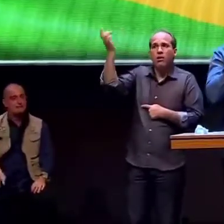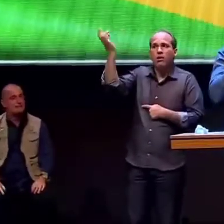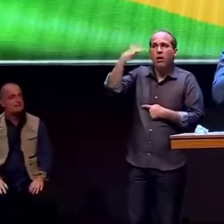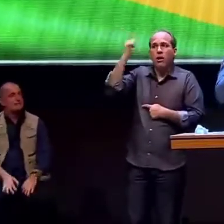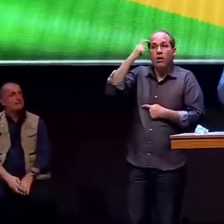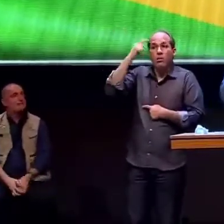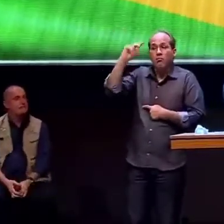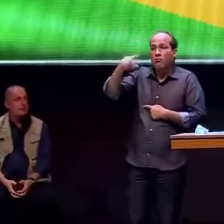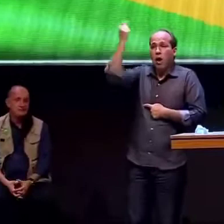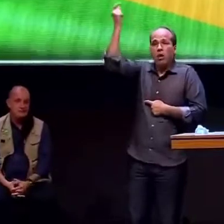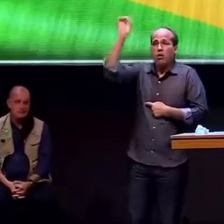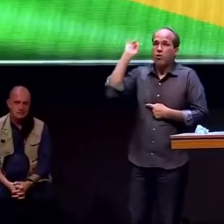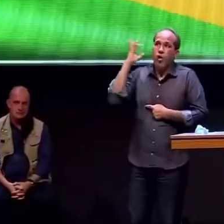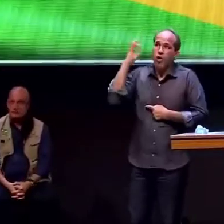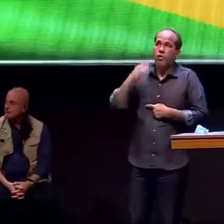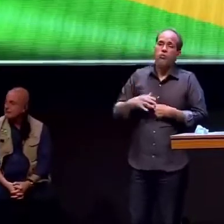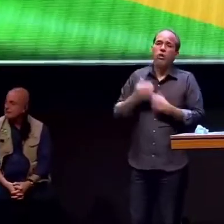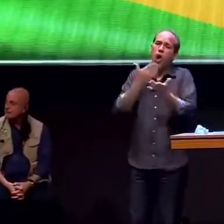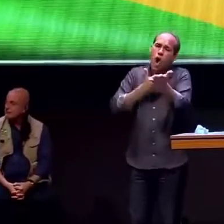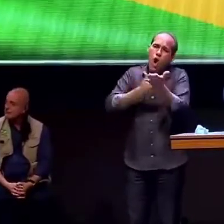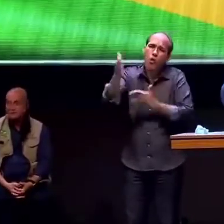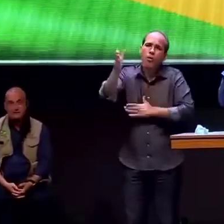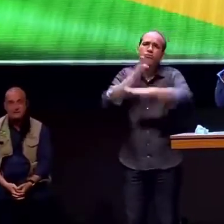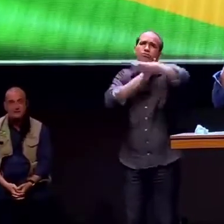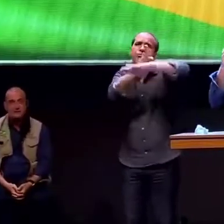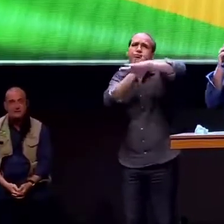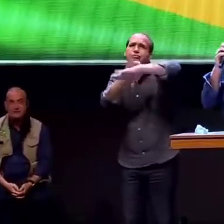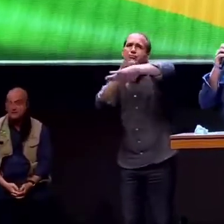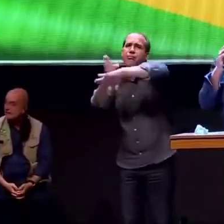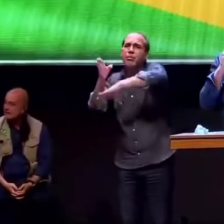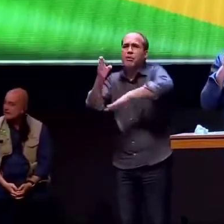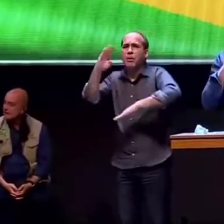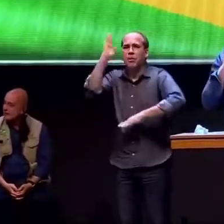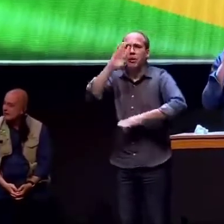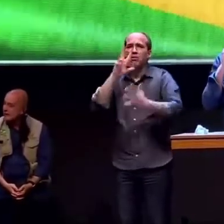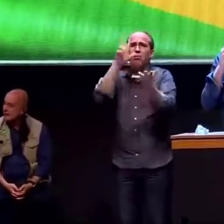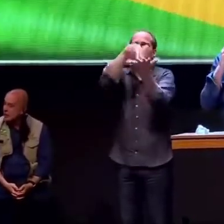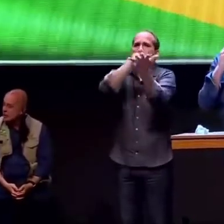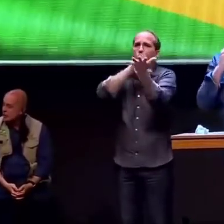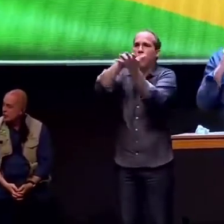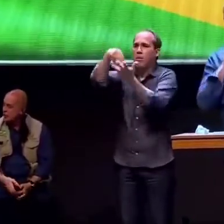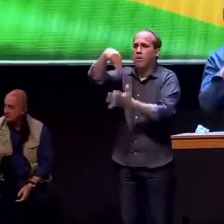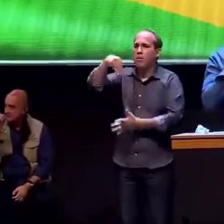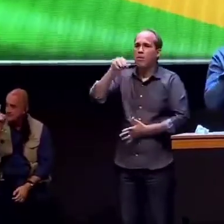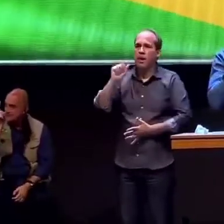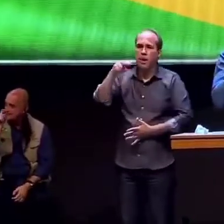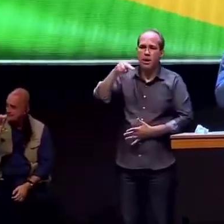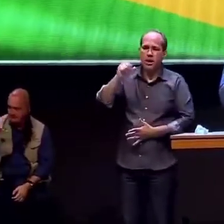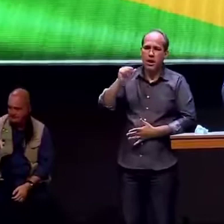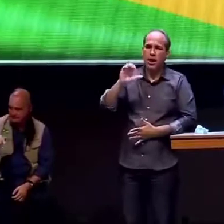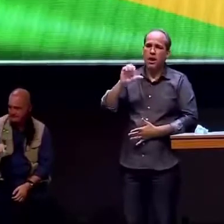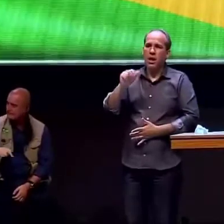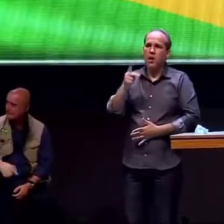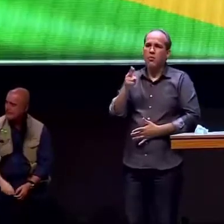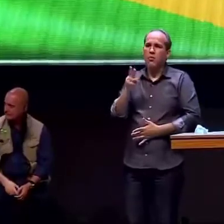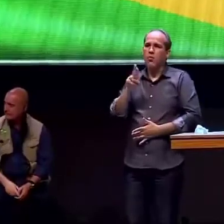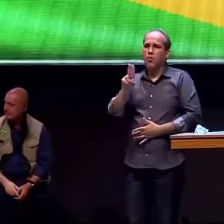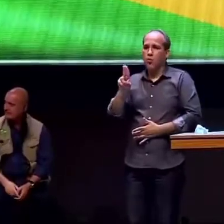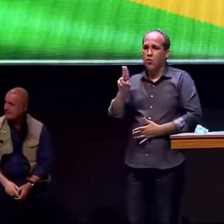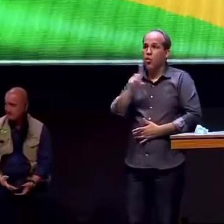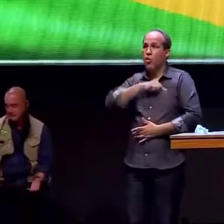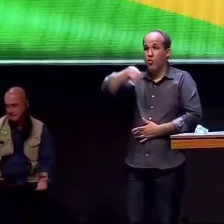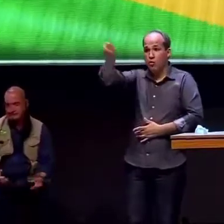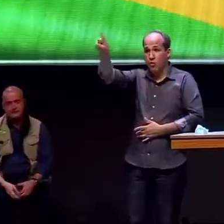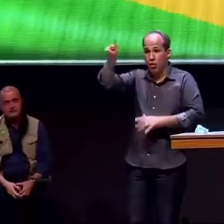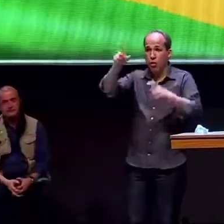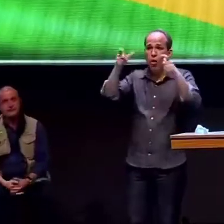bem comecei a andar pelo Brasil Manacapuru uma cidade que me marcou no coração da Amazônia chegando sozinho lá